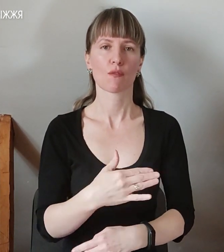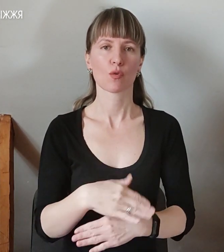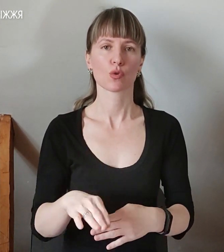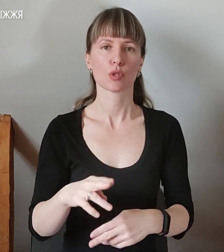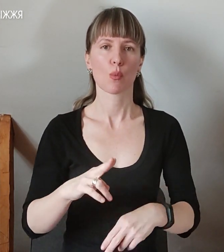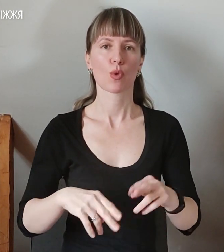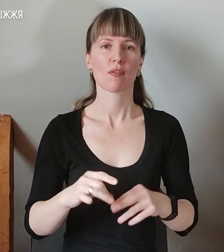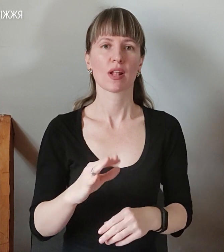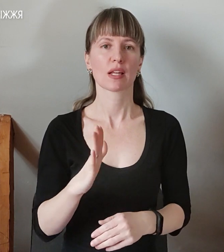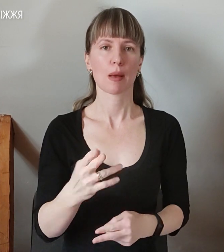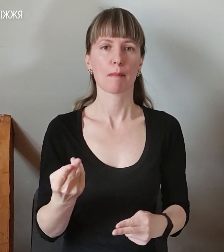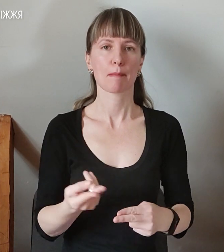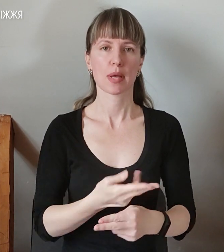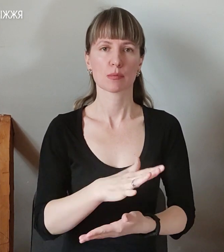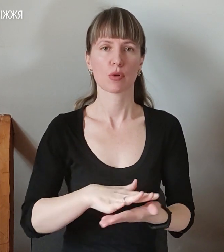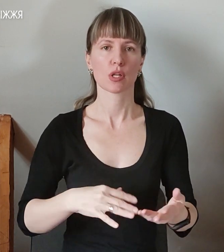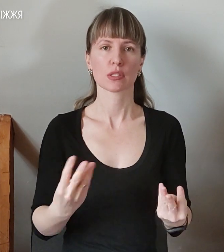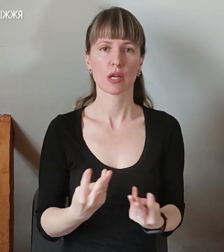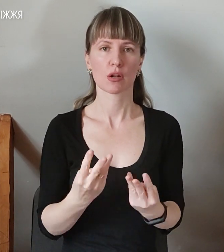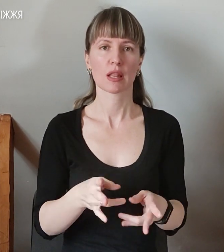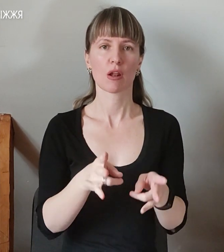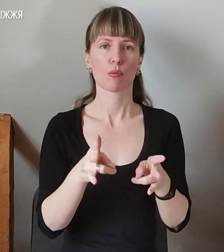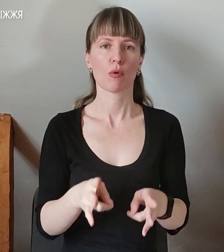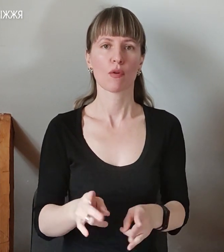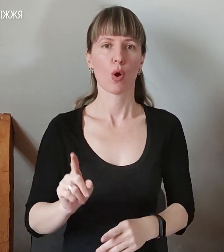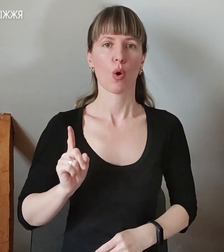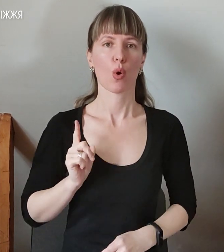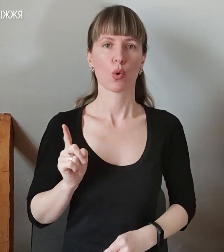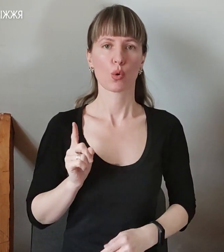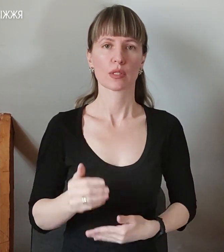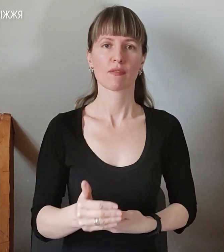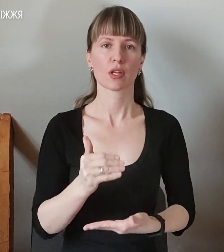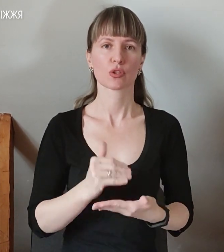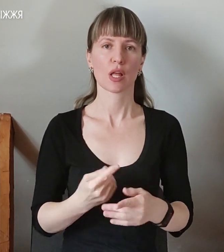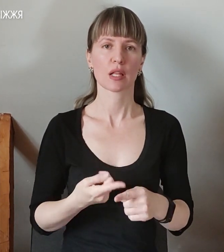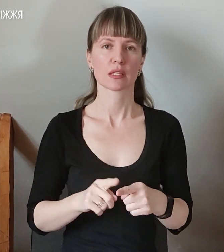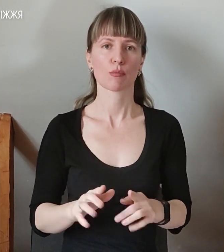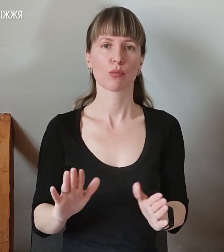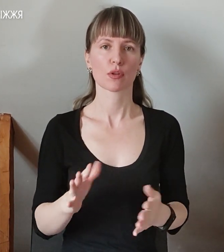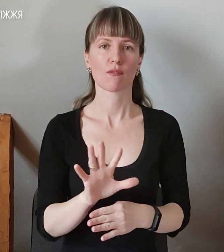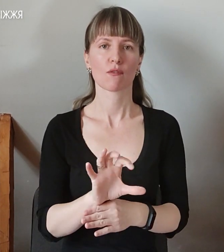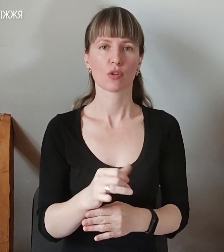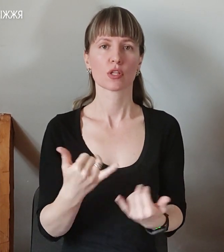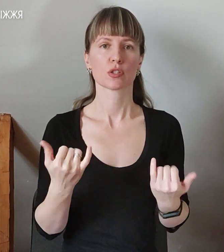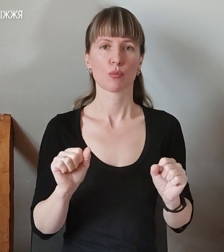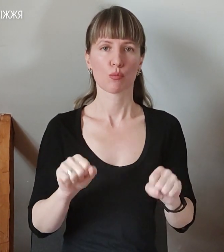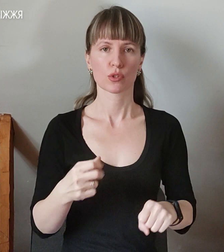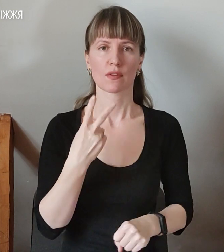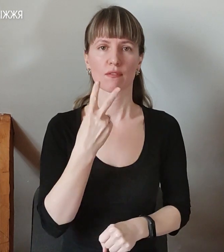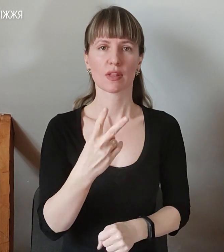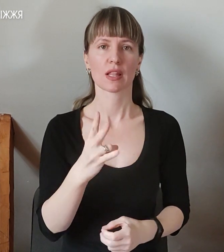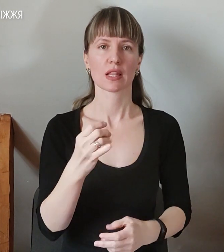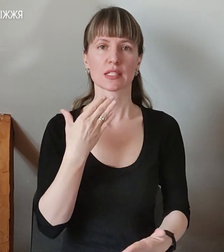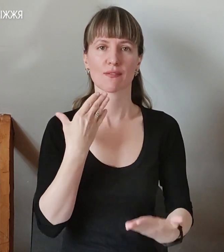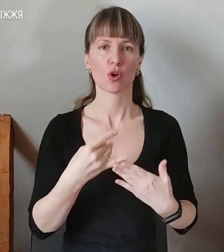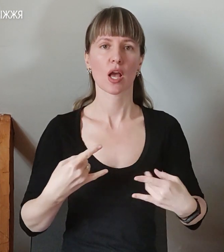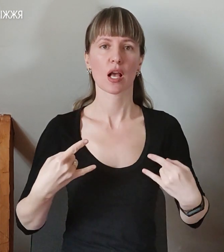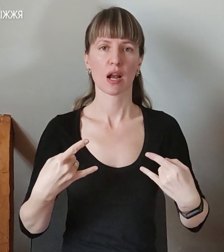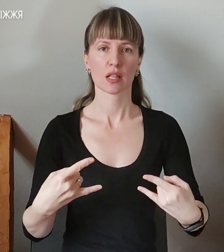подальшого загоряння. Травмувався охоронець в результаті цієї події. Фотографію ви зараз можете бачити на своїх екранах. Власне,